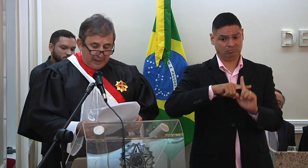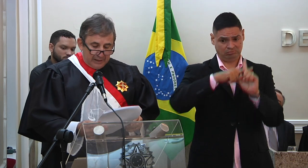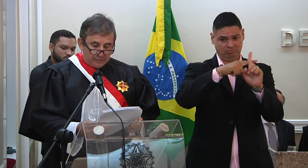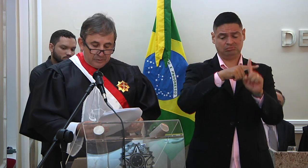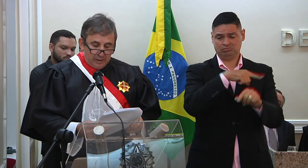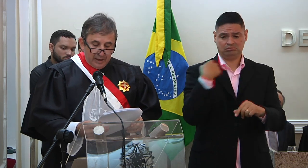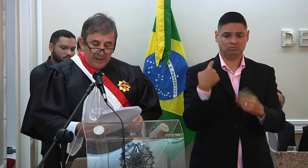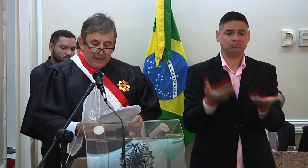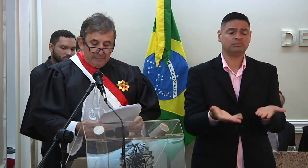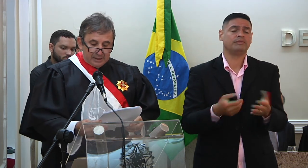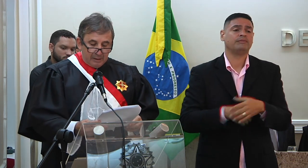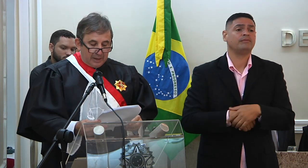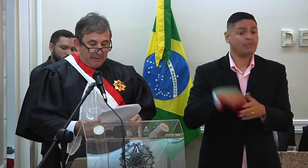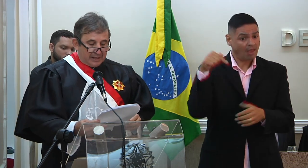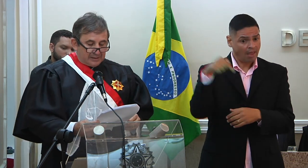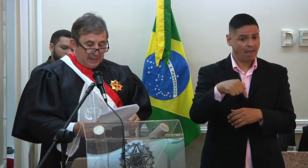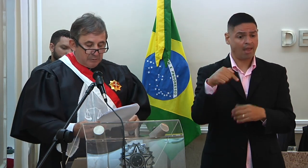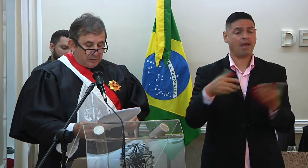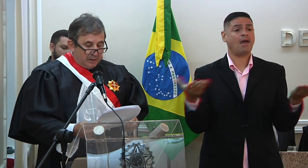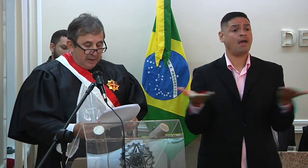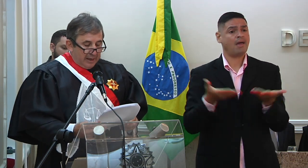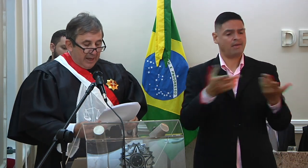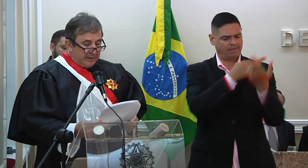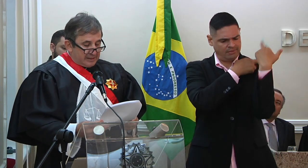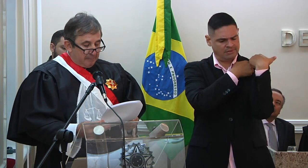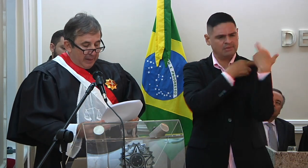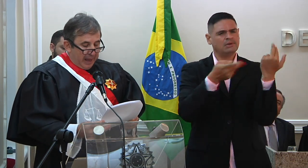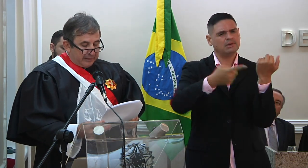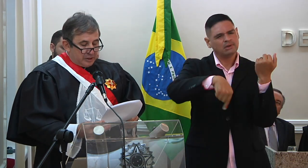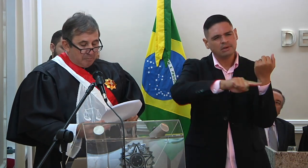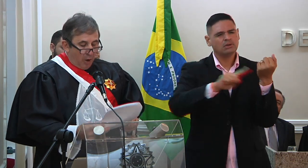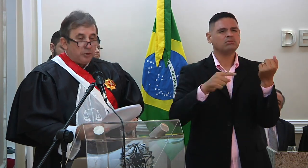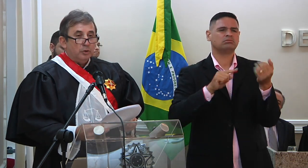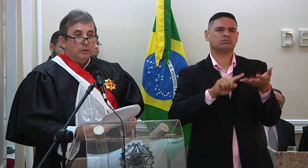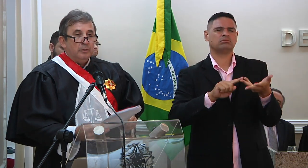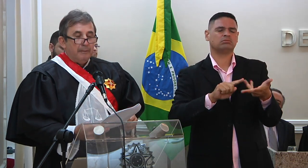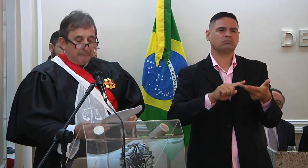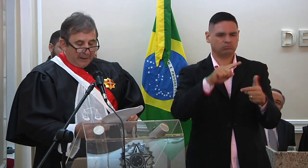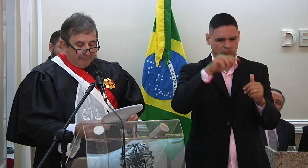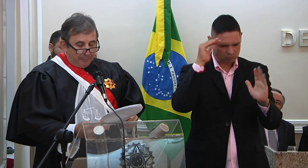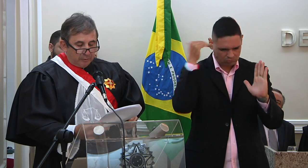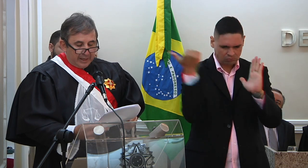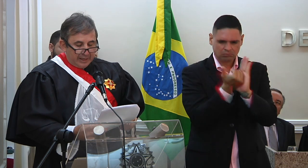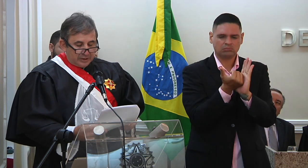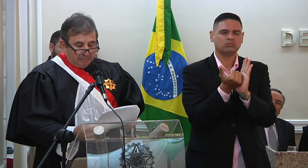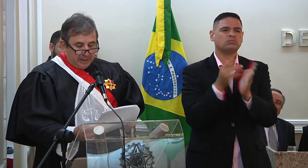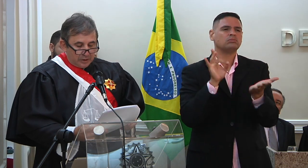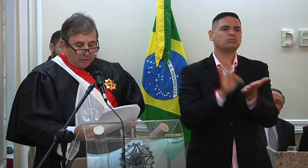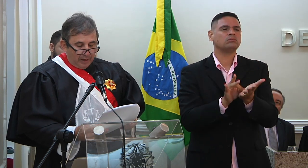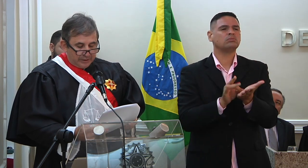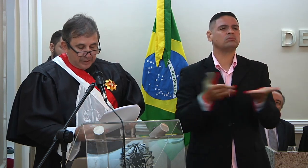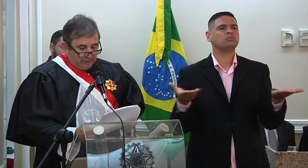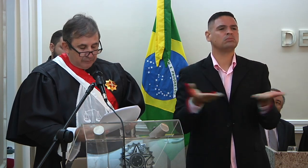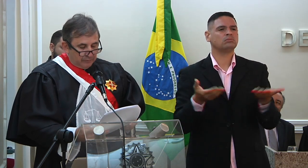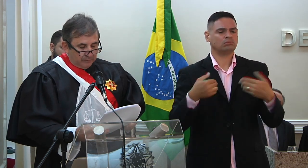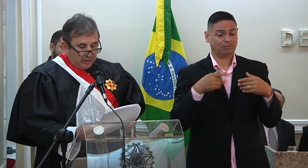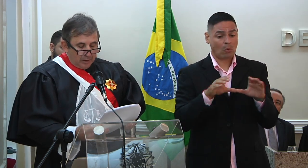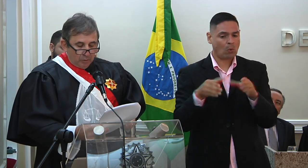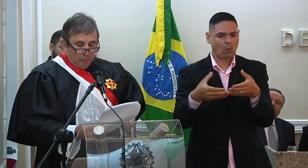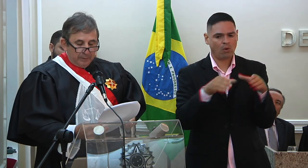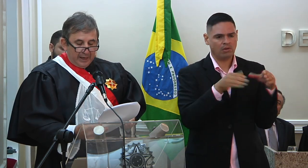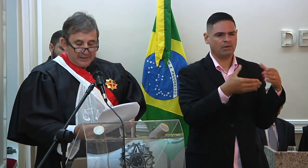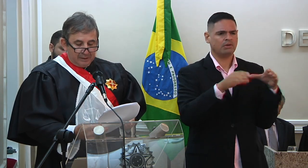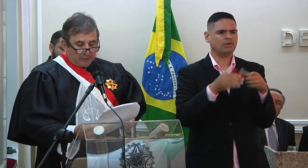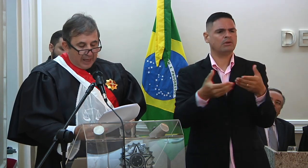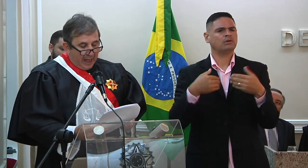sodalício, em que a missão que abraçamos é desempenhada de modo preponderantemente coletivo.